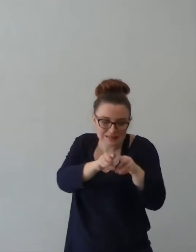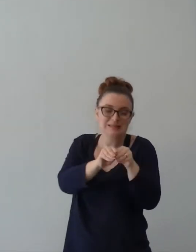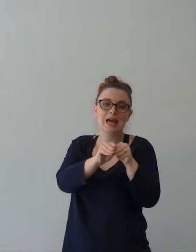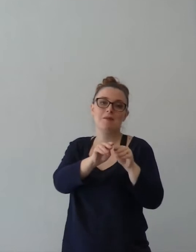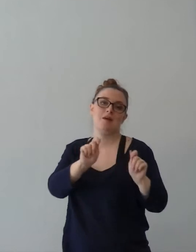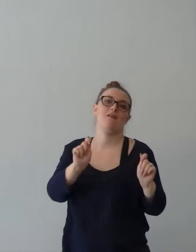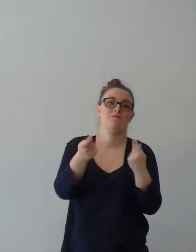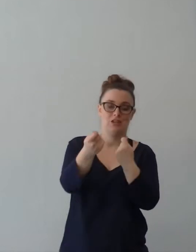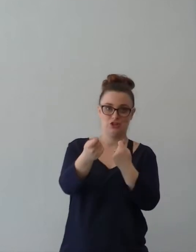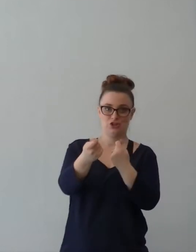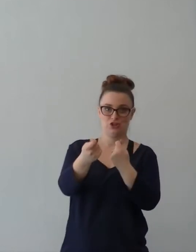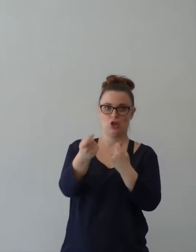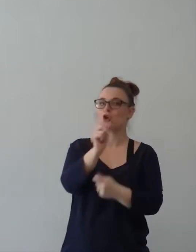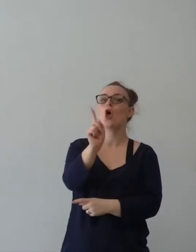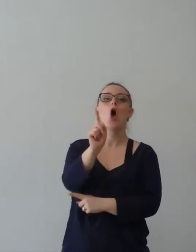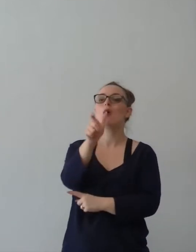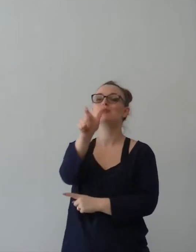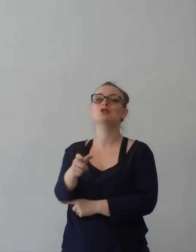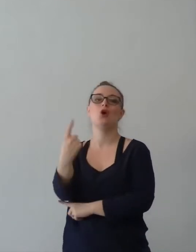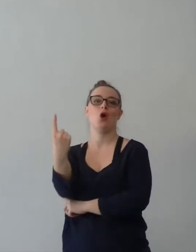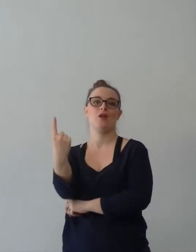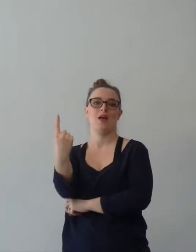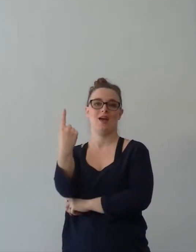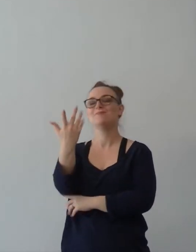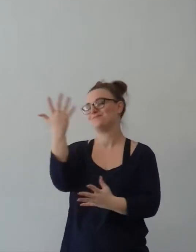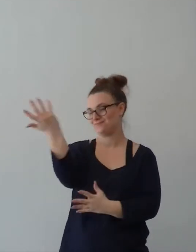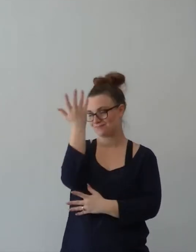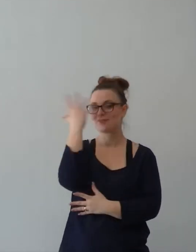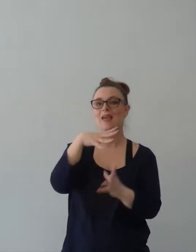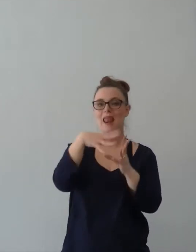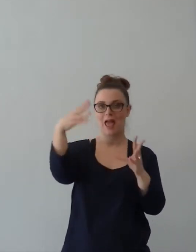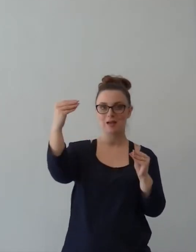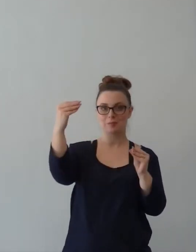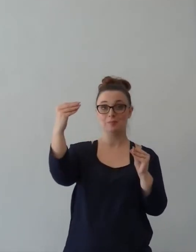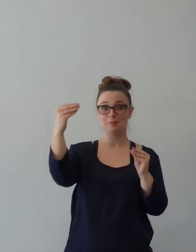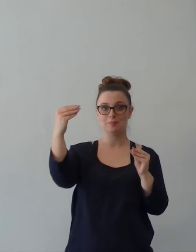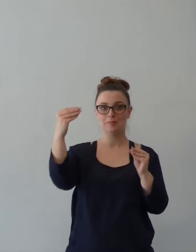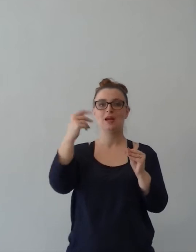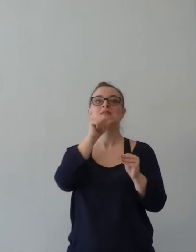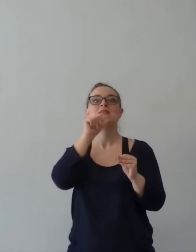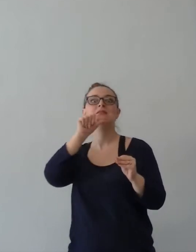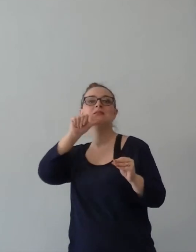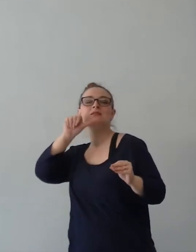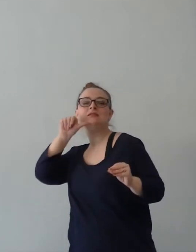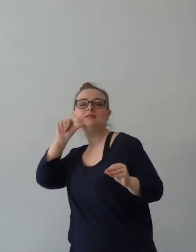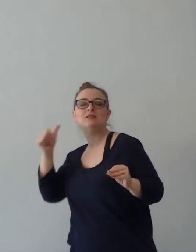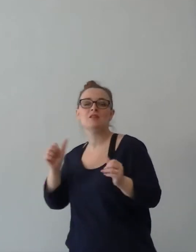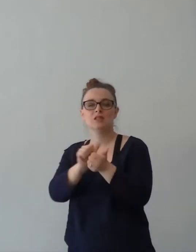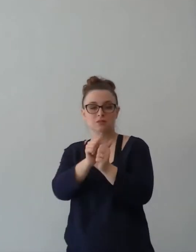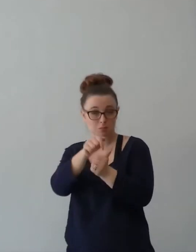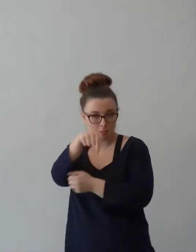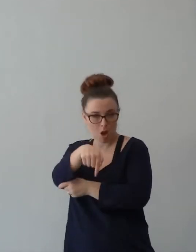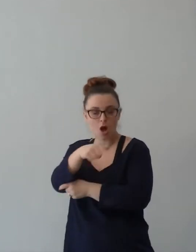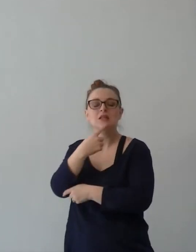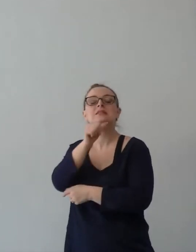al mio sport preferito, il rugby. Il rugby è uno sport dove non vince il